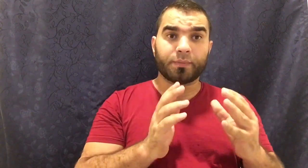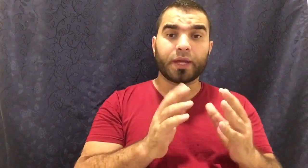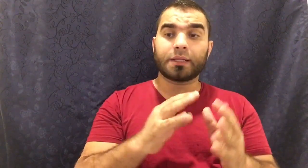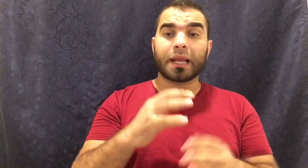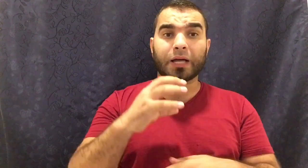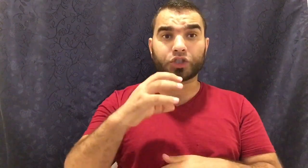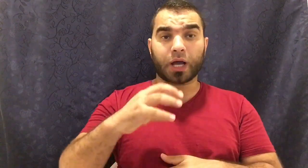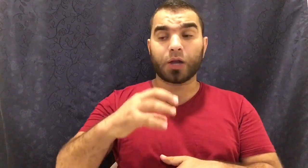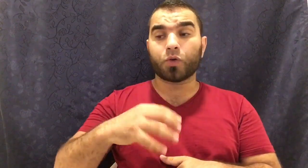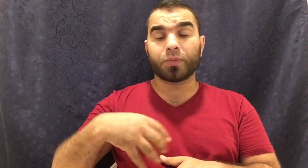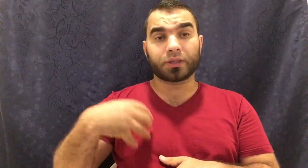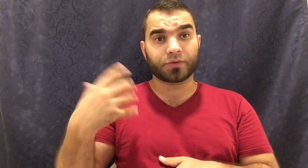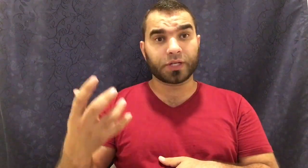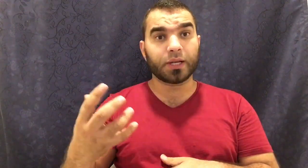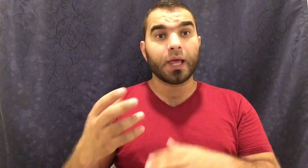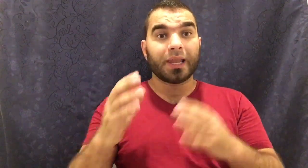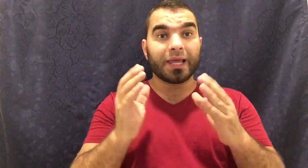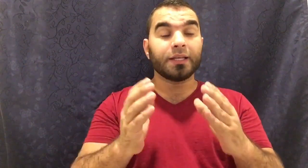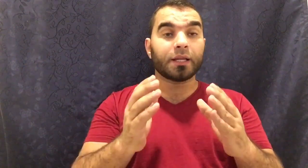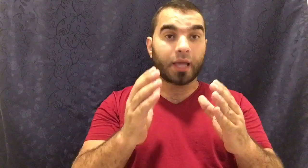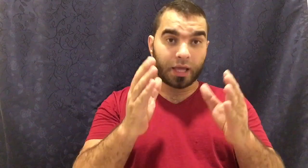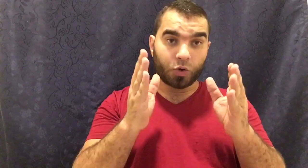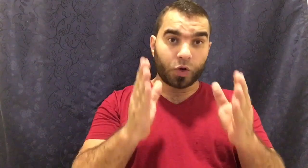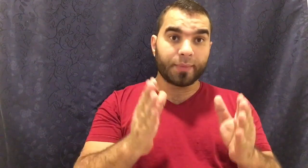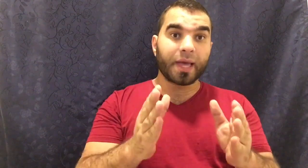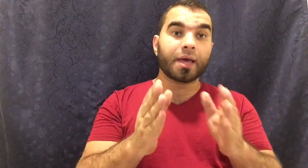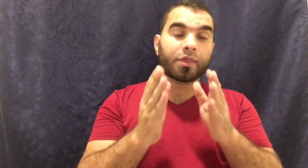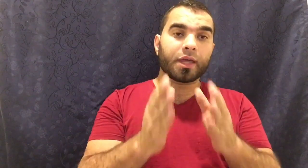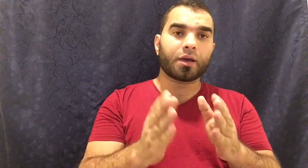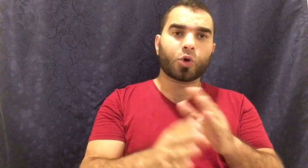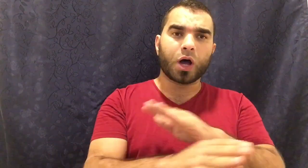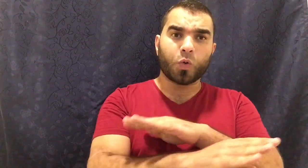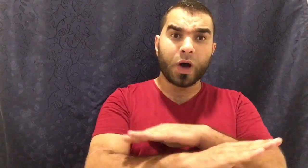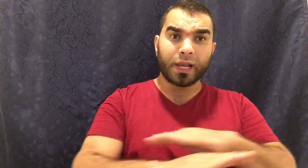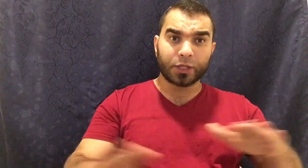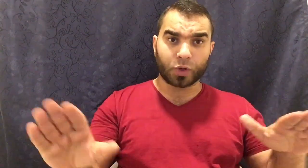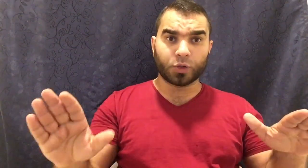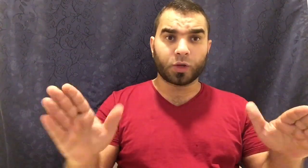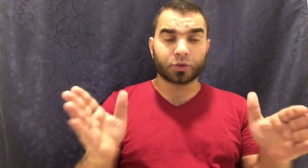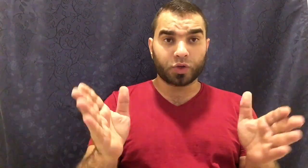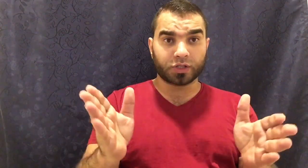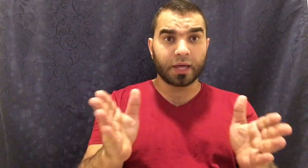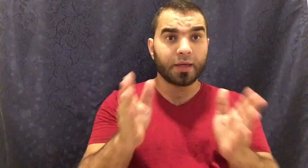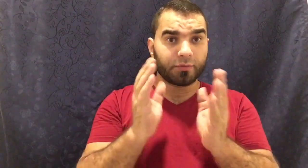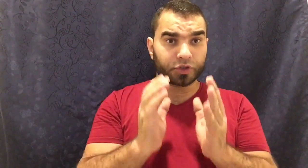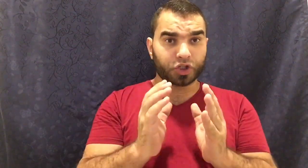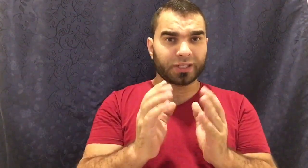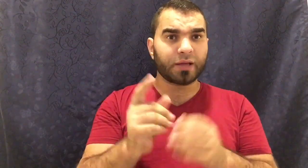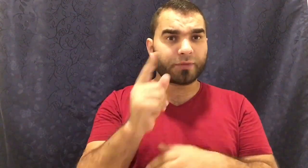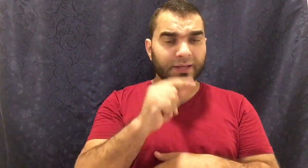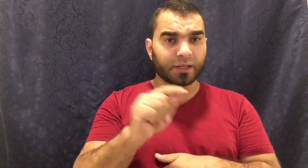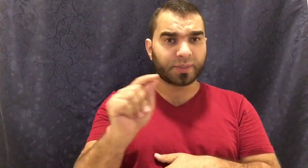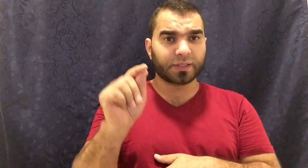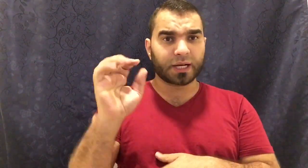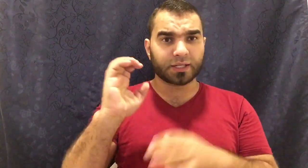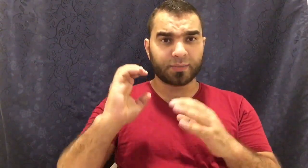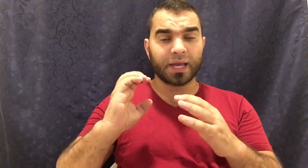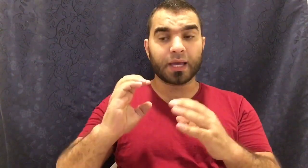الباردة أنا حشرح لكم بالتفصيل لأن العلماء ذكروا أقوال لا تعد ولا تحصى في الشيء ده فعايزك بس تركز معي